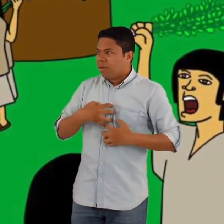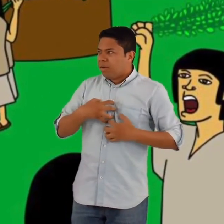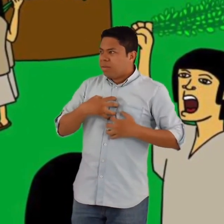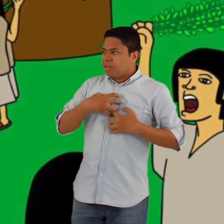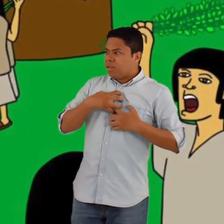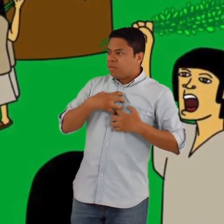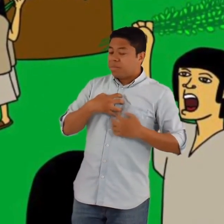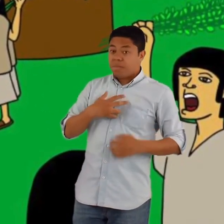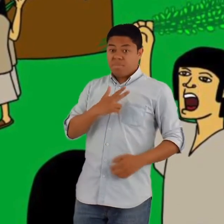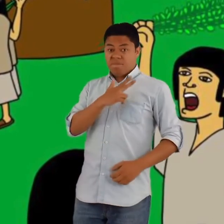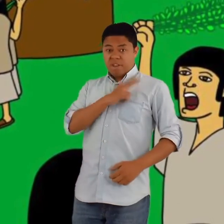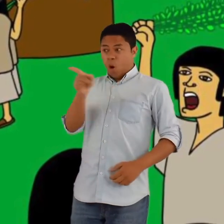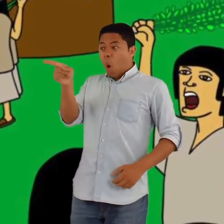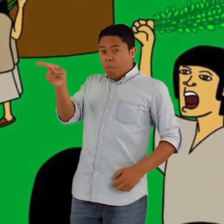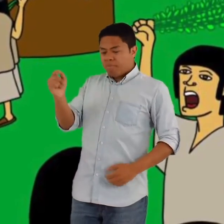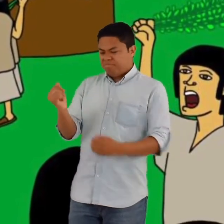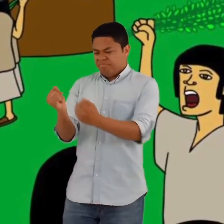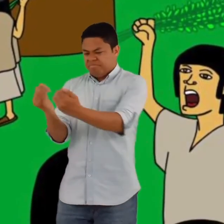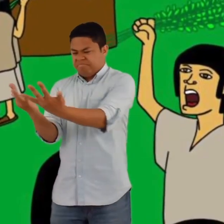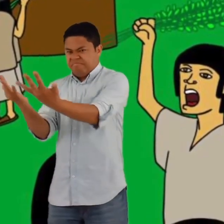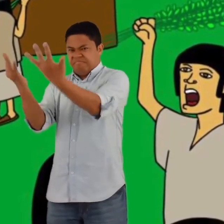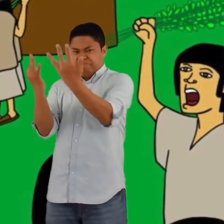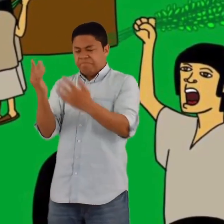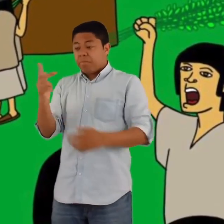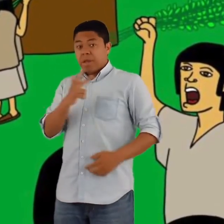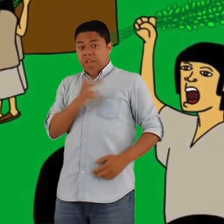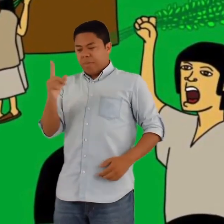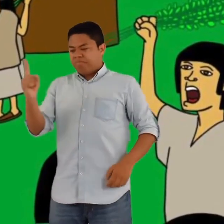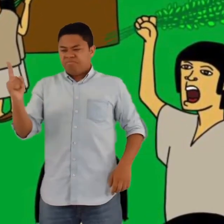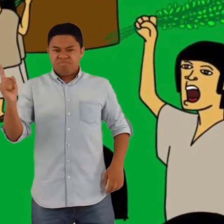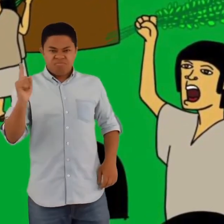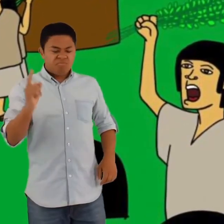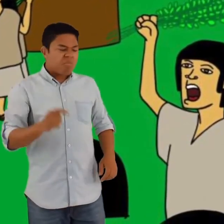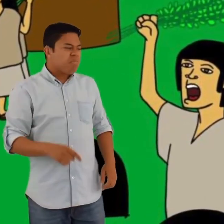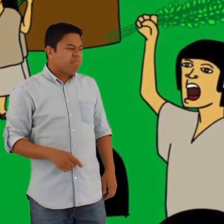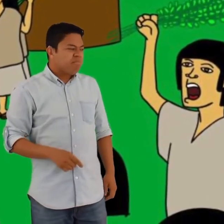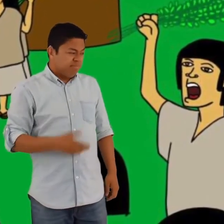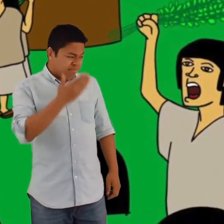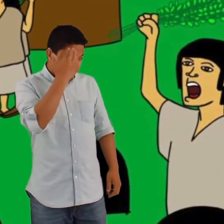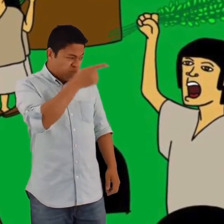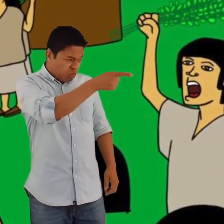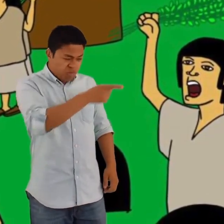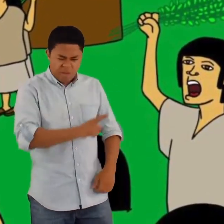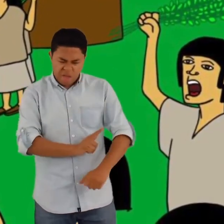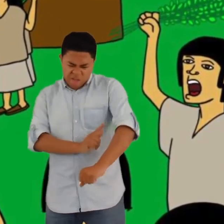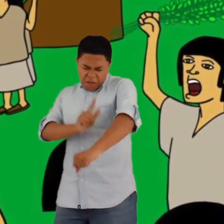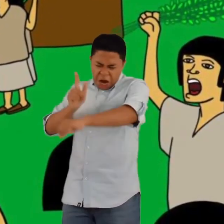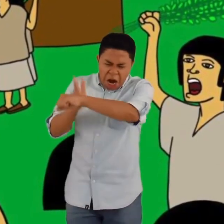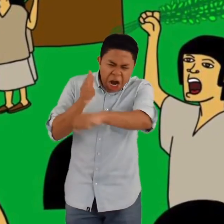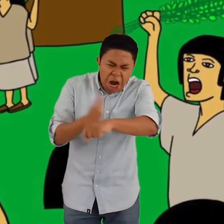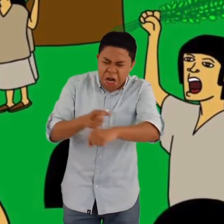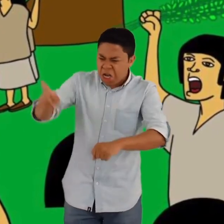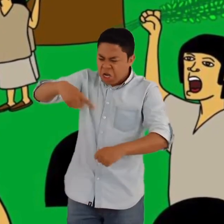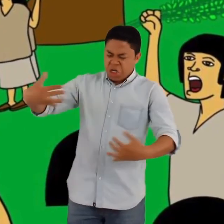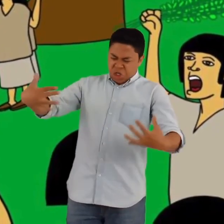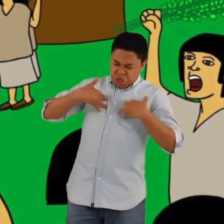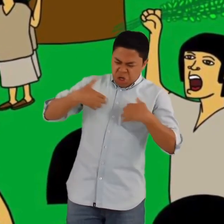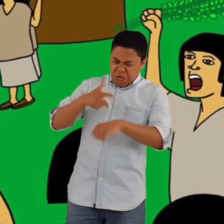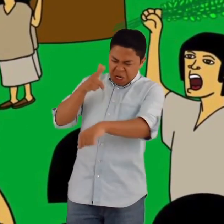sentían más miedo. Cuando llegaron hasta ellos, Jivian les dijo, Ustedes se han aprovechado y han maltratado al